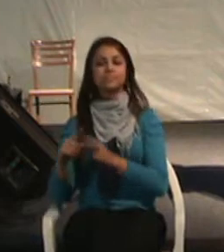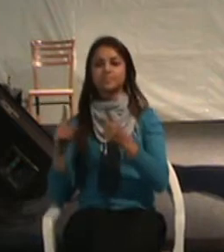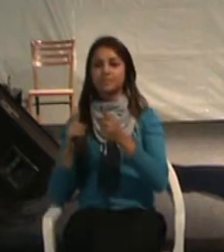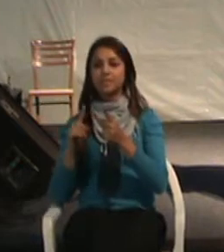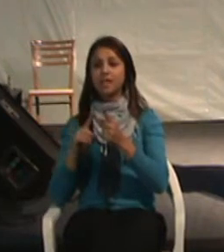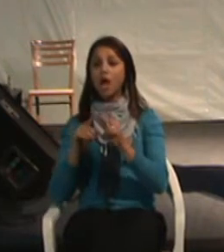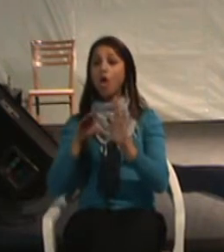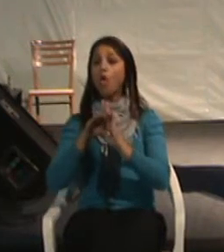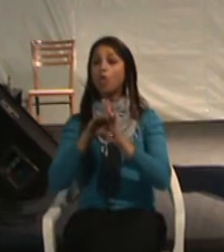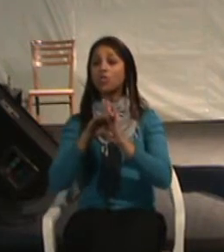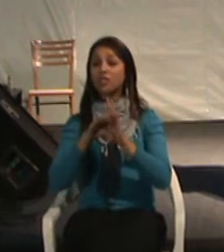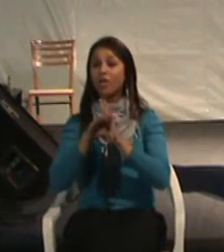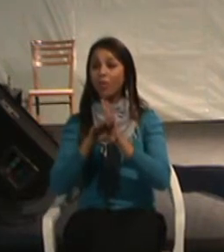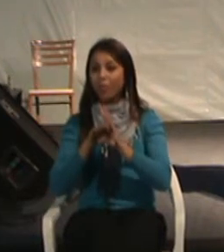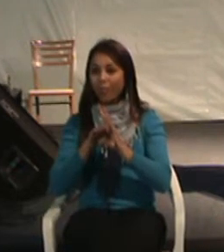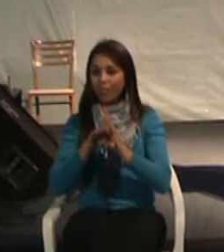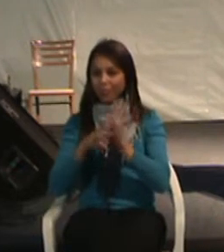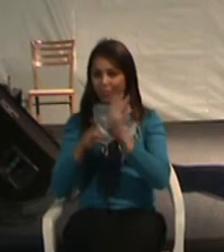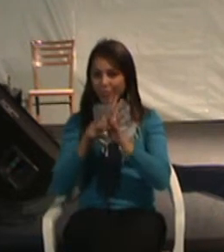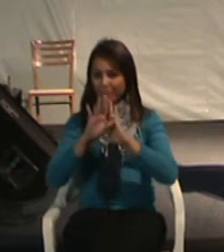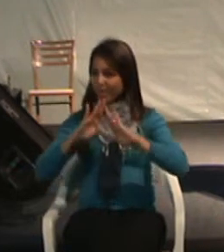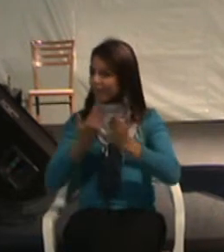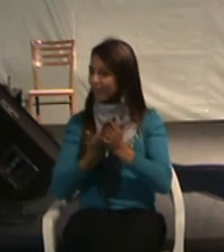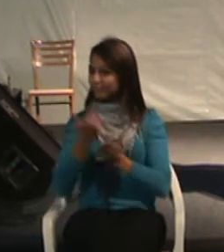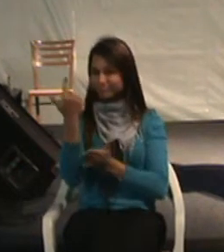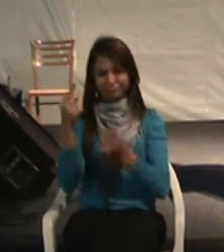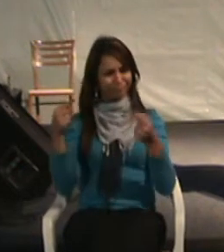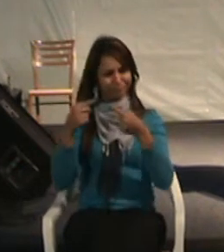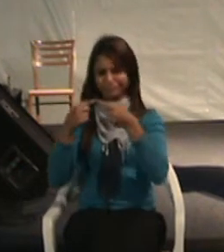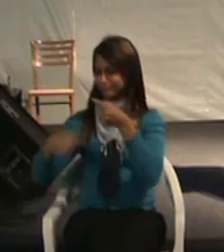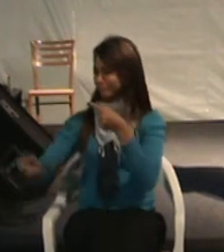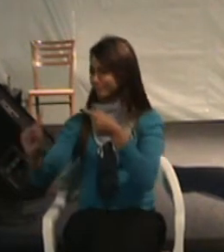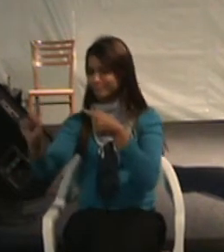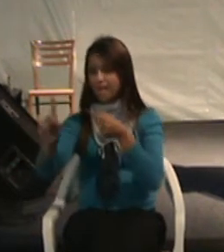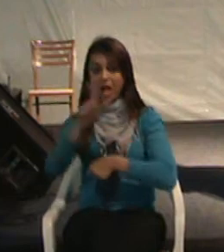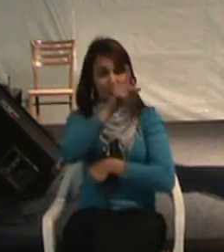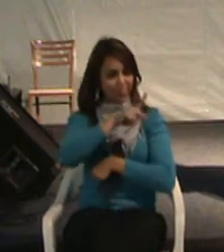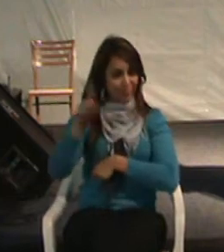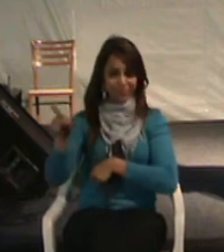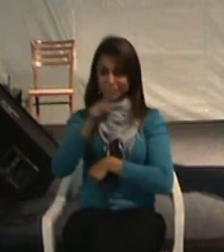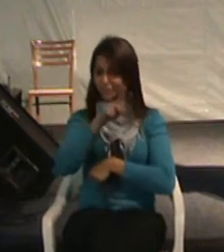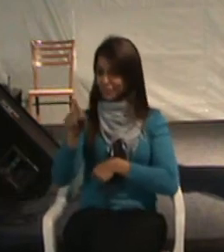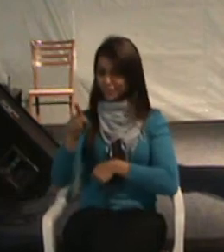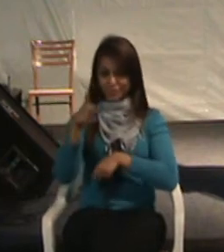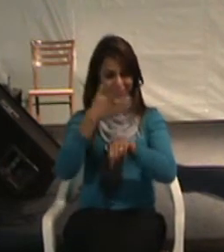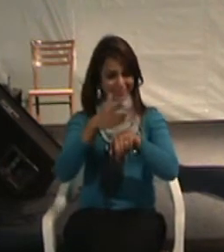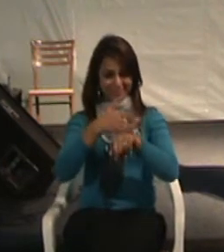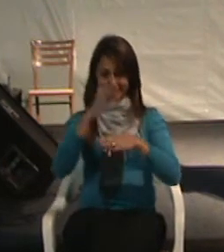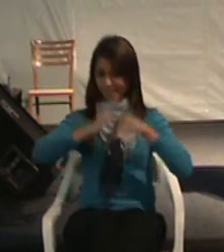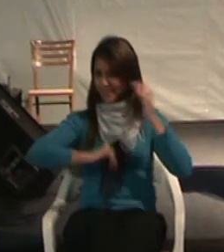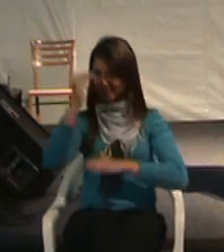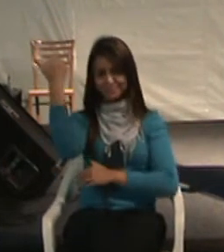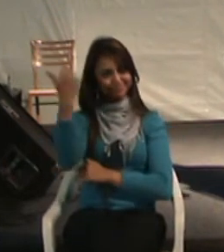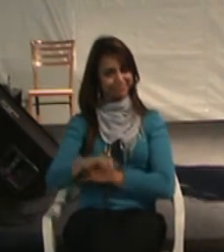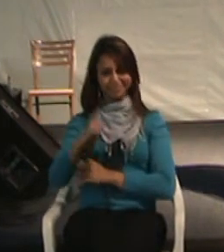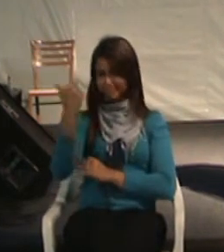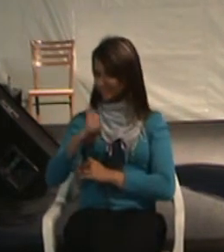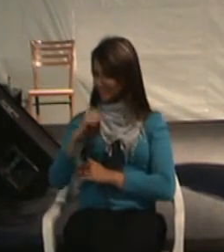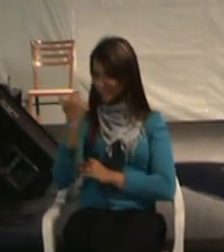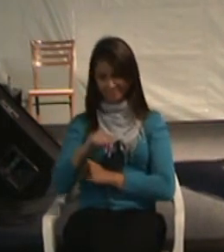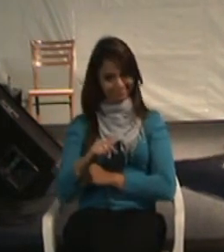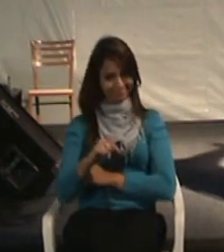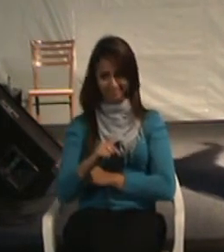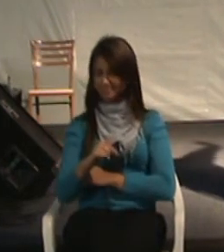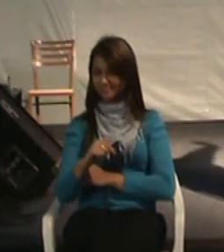Conteúdos programáticos nas escolas não eram adequados. Professor não era treinado para receber essas pessoas.